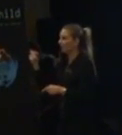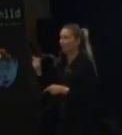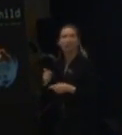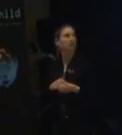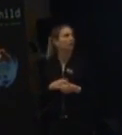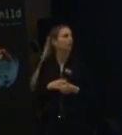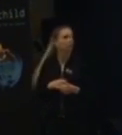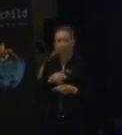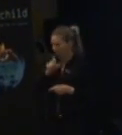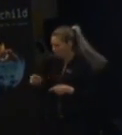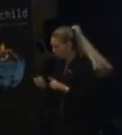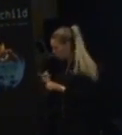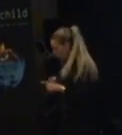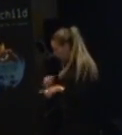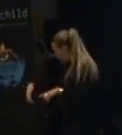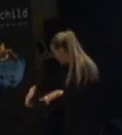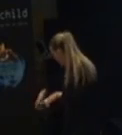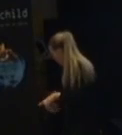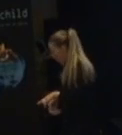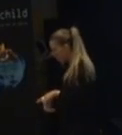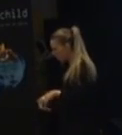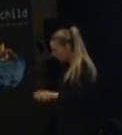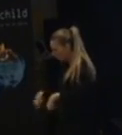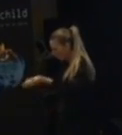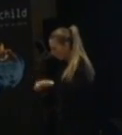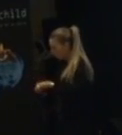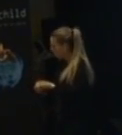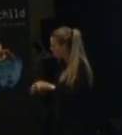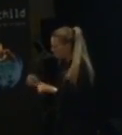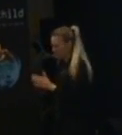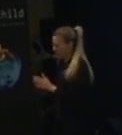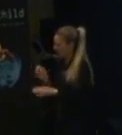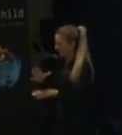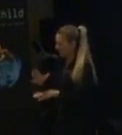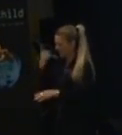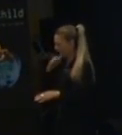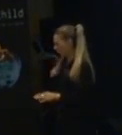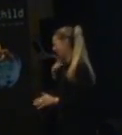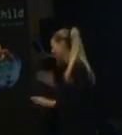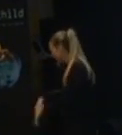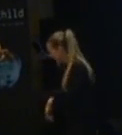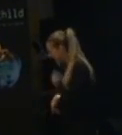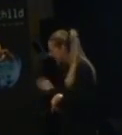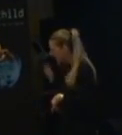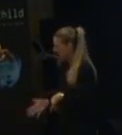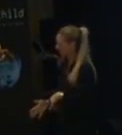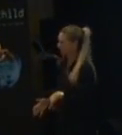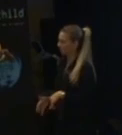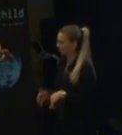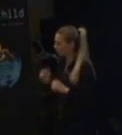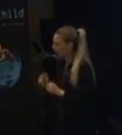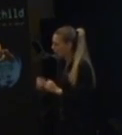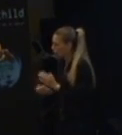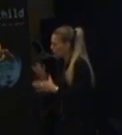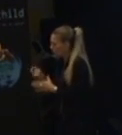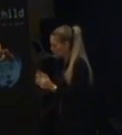Så personen kastar sig ner och plockar med sig de där sopna. De ska hem. Spänger olj, äckligt du som förälder tycker att det är. För de ska med hem och det ska bli något av det. Och